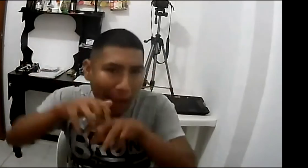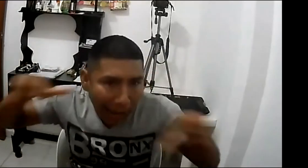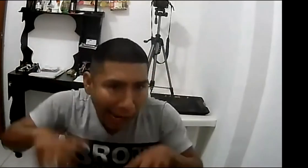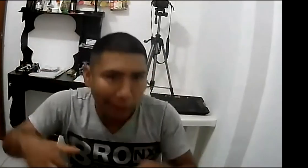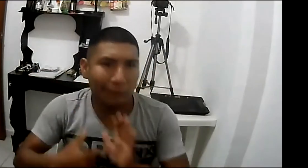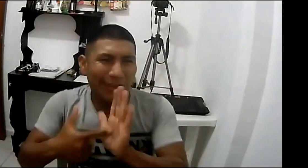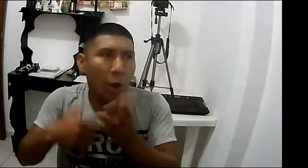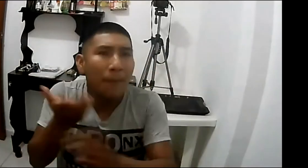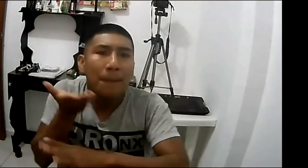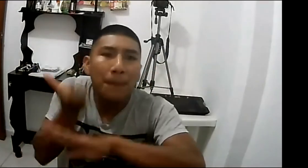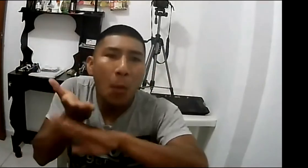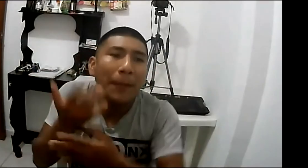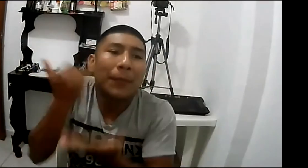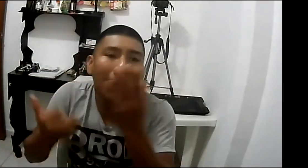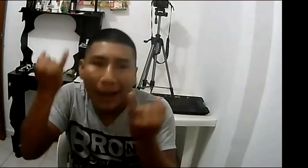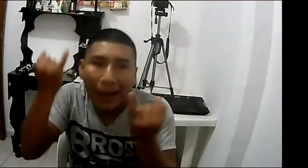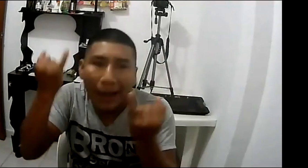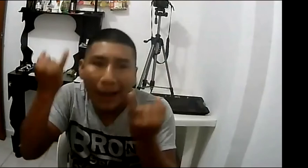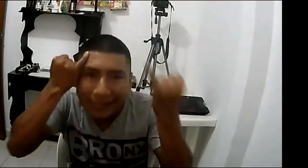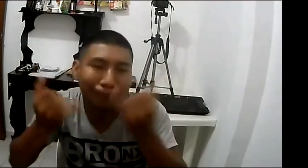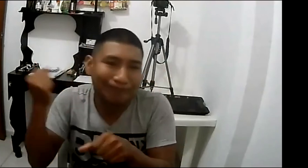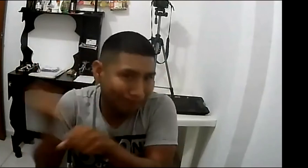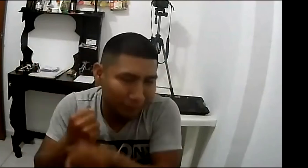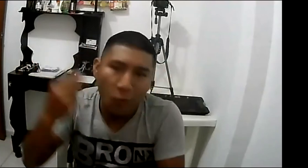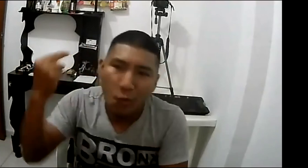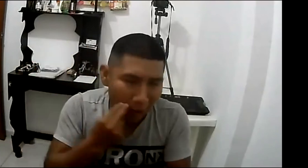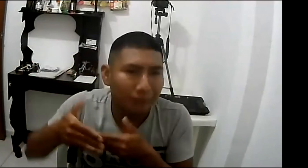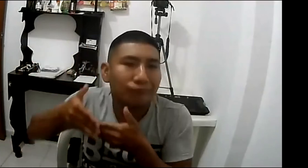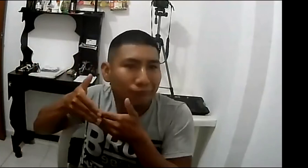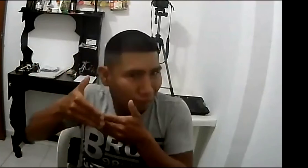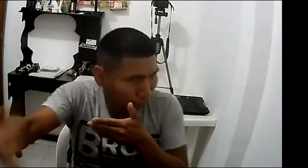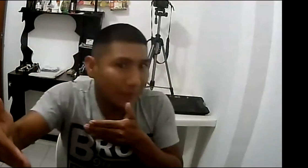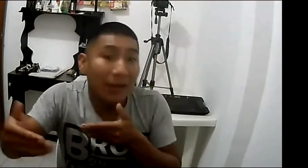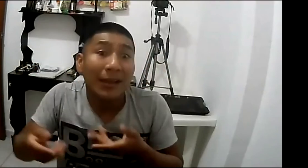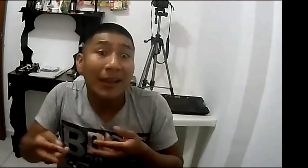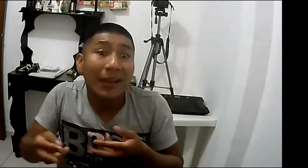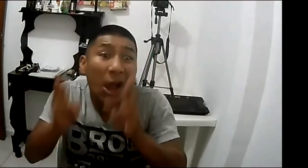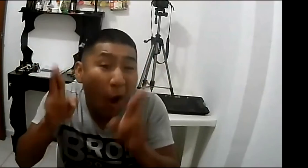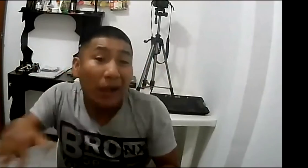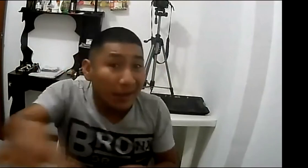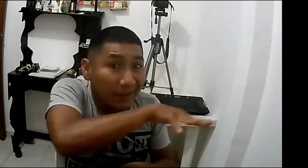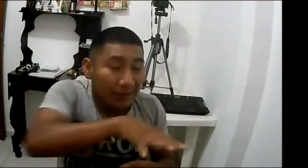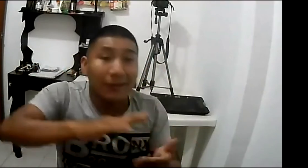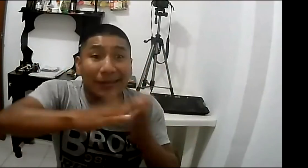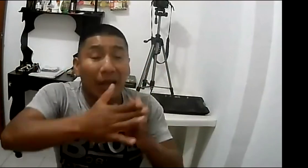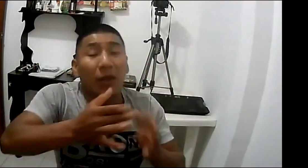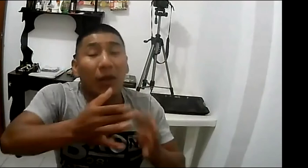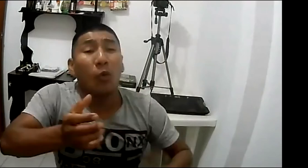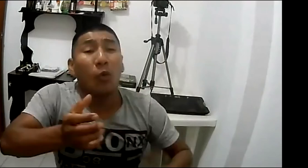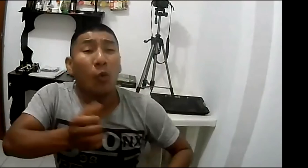estamos acá miramos a ver qué estrategia podemos utilizar y qué propuestas podemos usar de tal forma que de aquí en adelante nosotros que ya